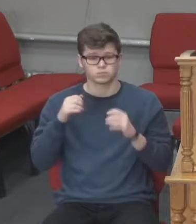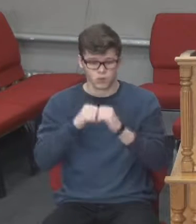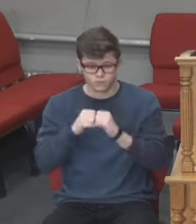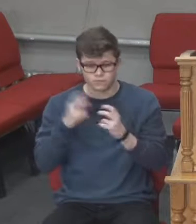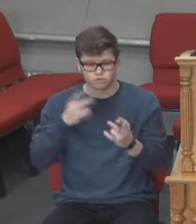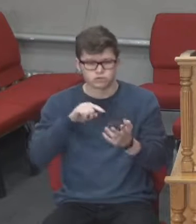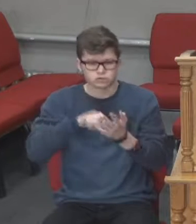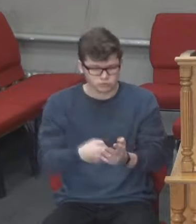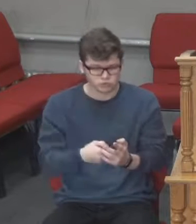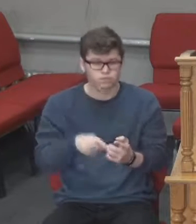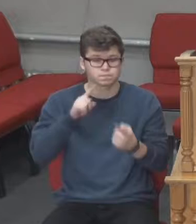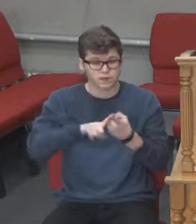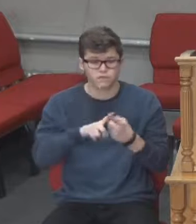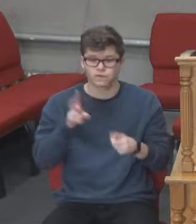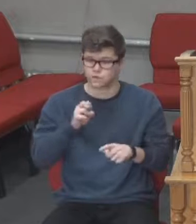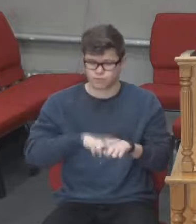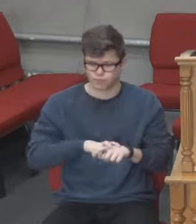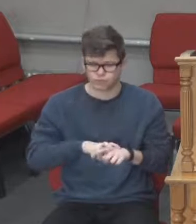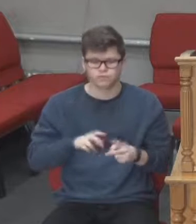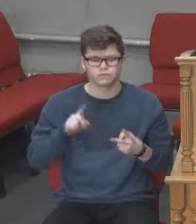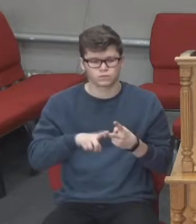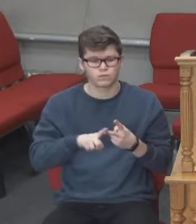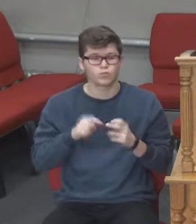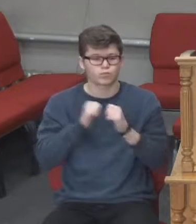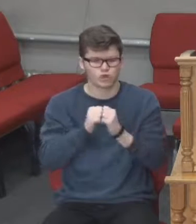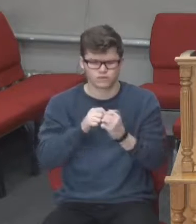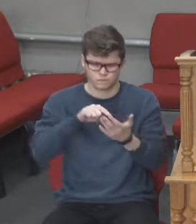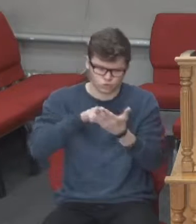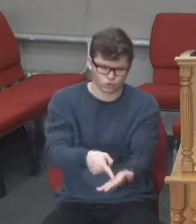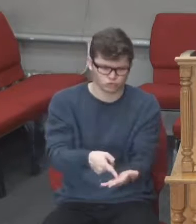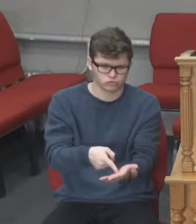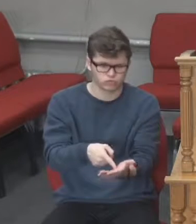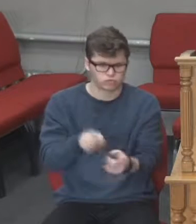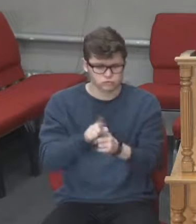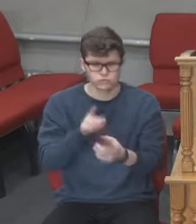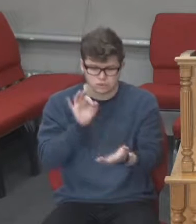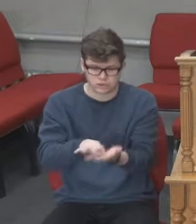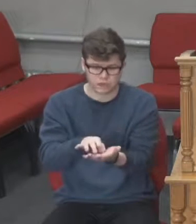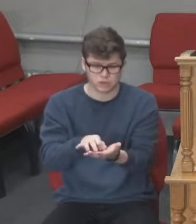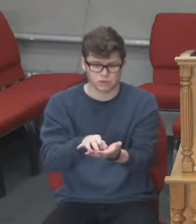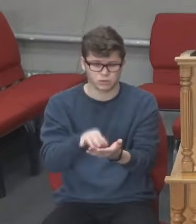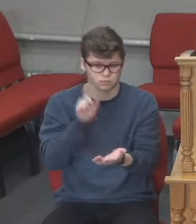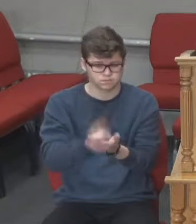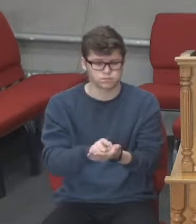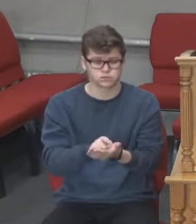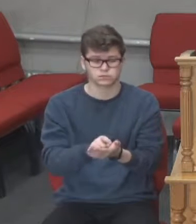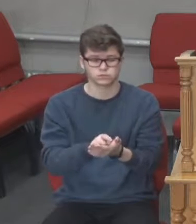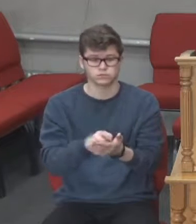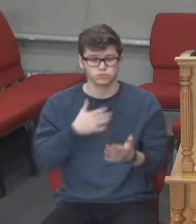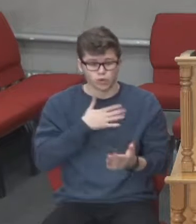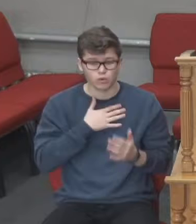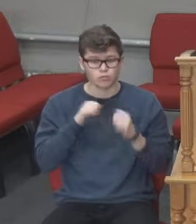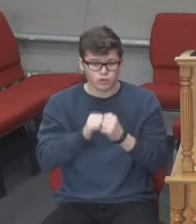це не лякатися. Друге, молитися Богу. І молитва має бути конкретною. У нас є конкретна ситуація, тому